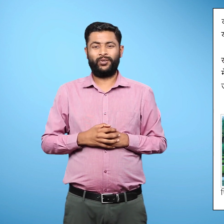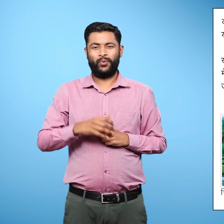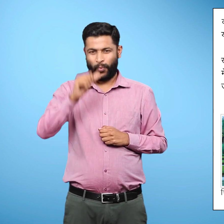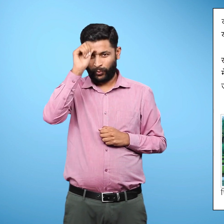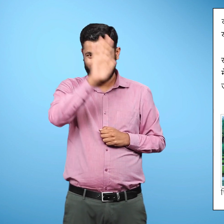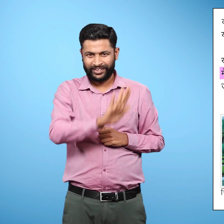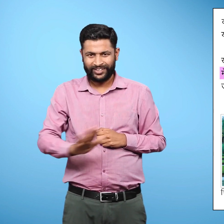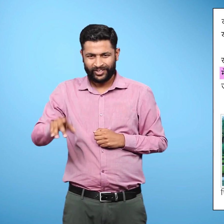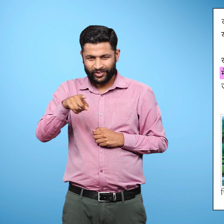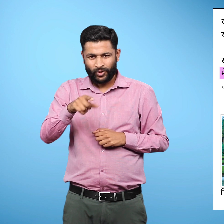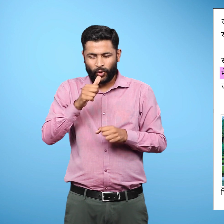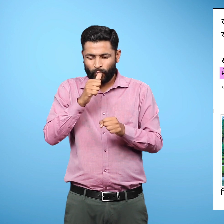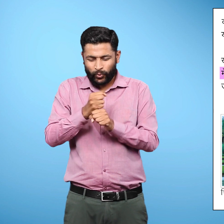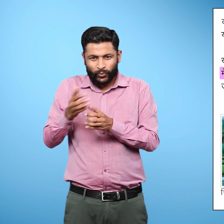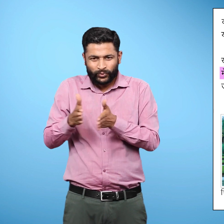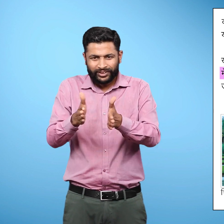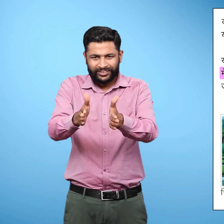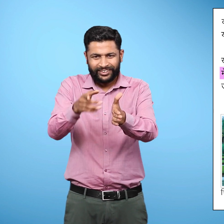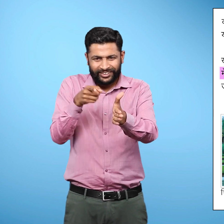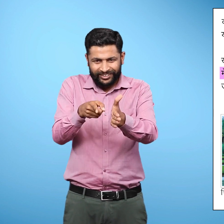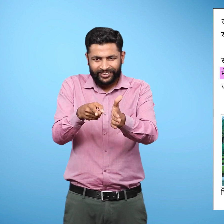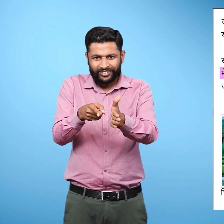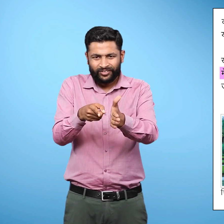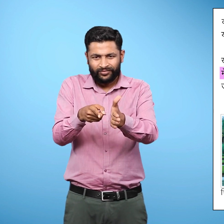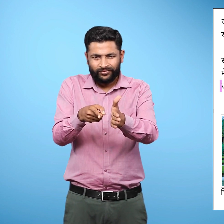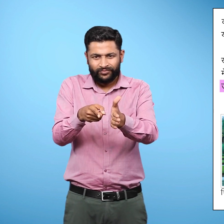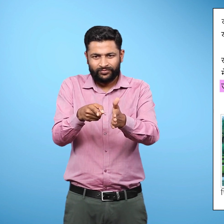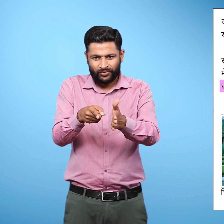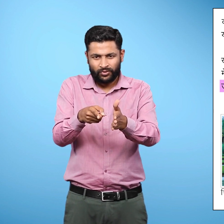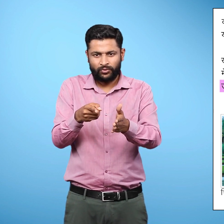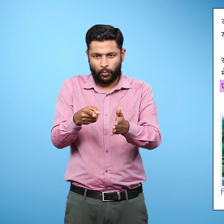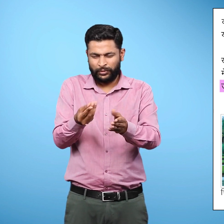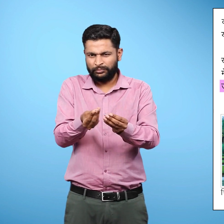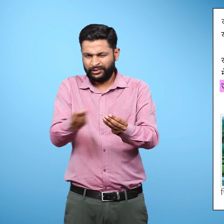भारत में गंगा का मैदान, देश में सबसे अधिक जनसंख्या वाला क्षेत्र है.